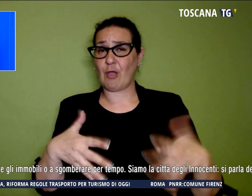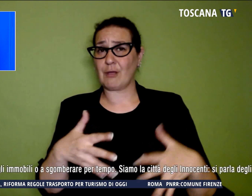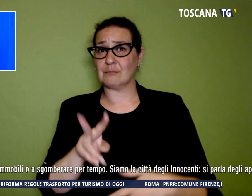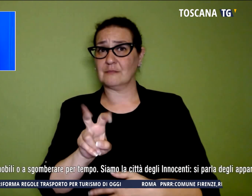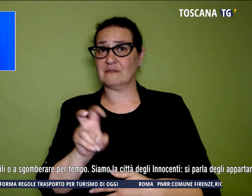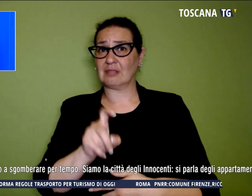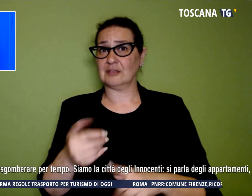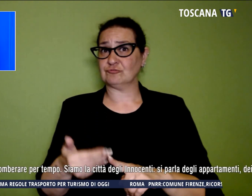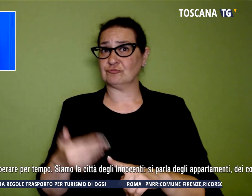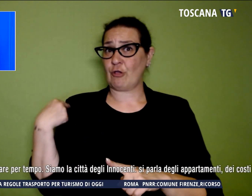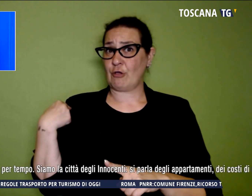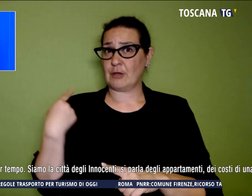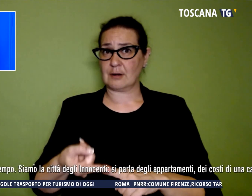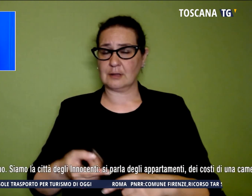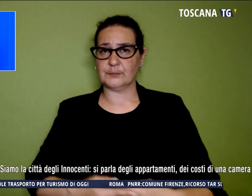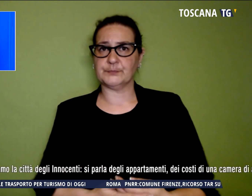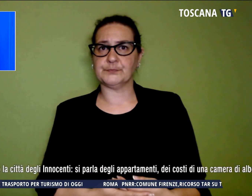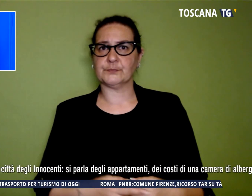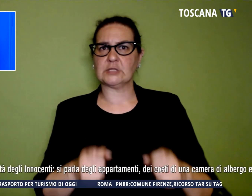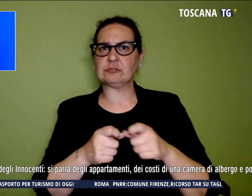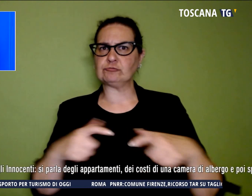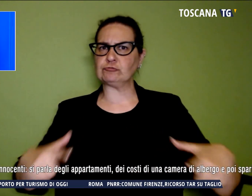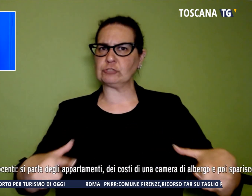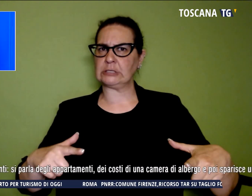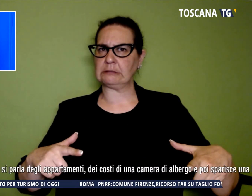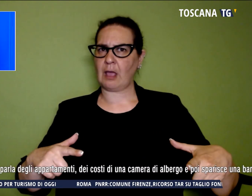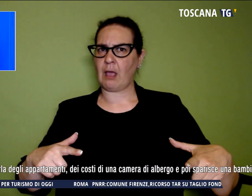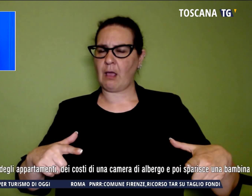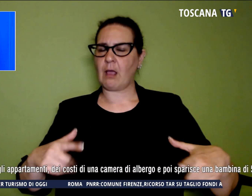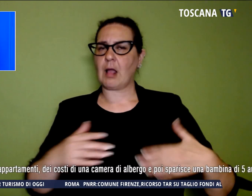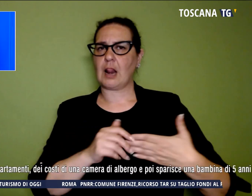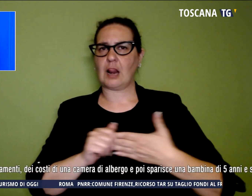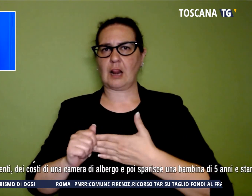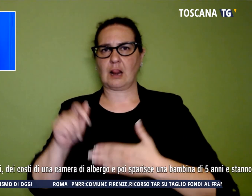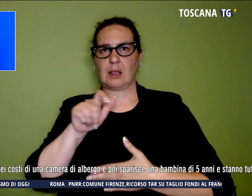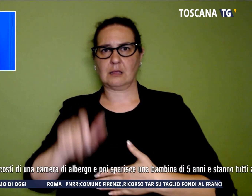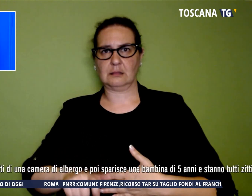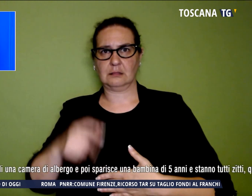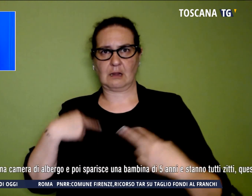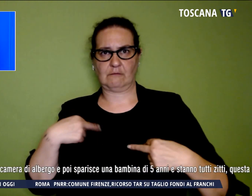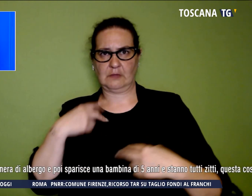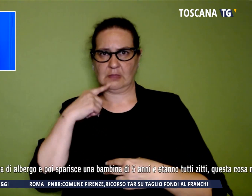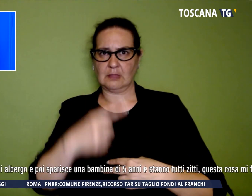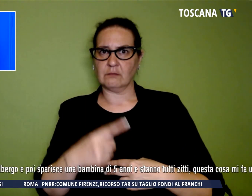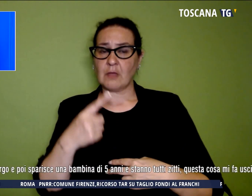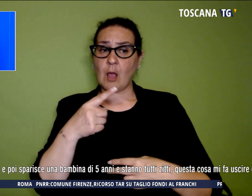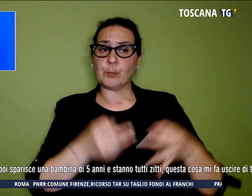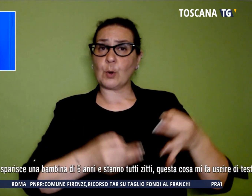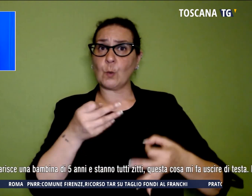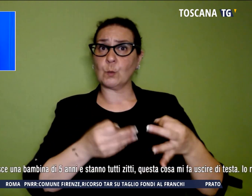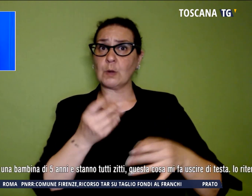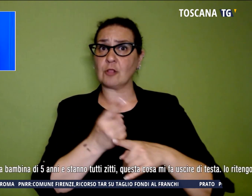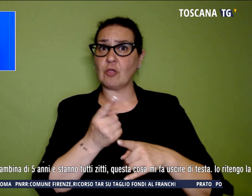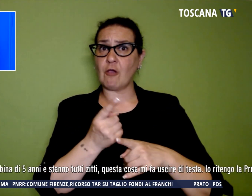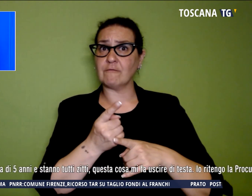In questa città, dice il leader di Italia Viva, la procura dovrebbe pensare a sgomberare gli